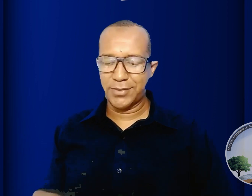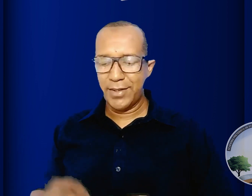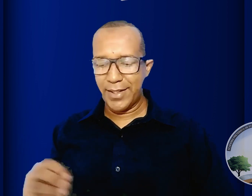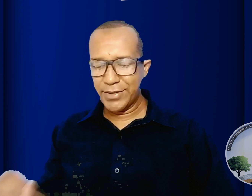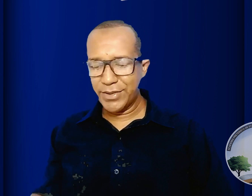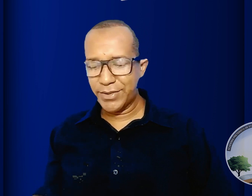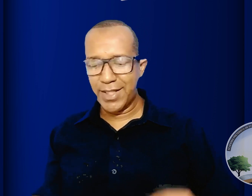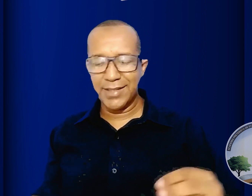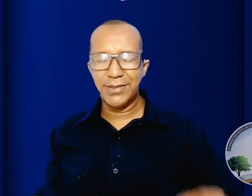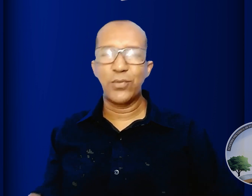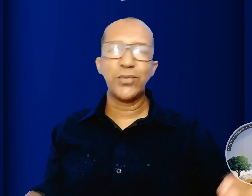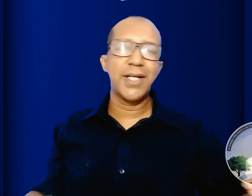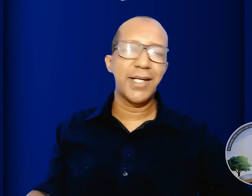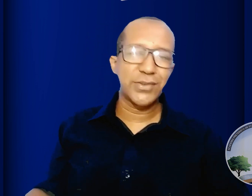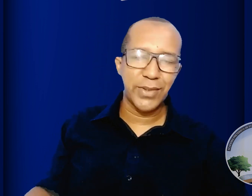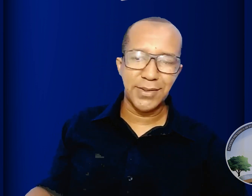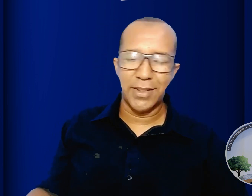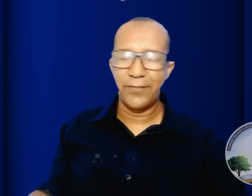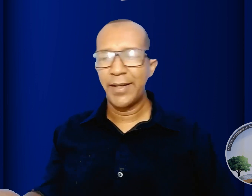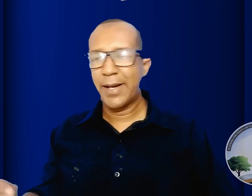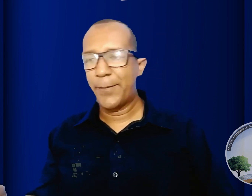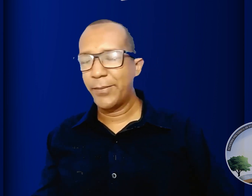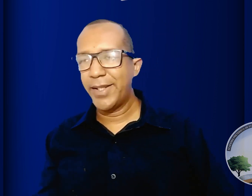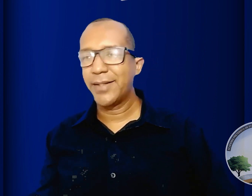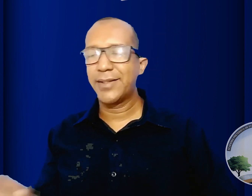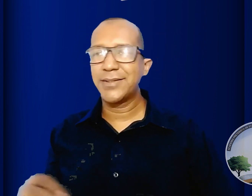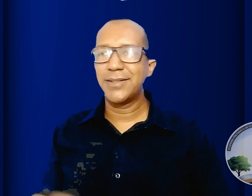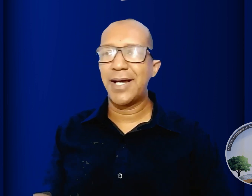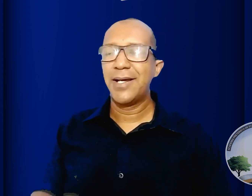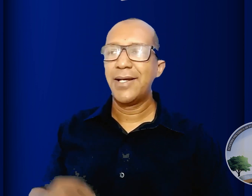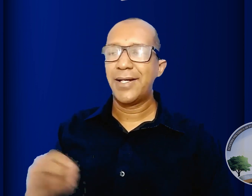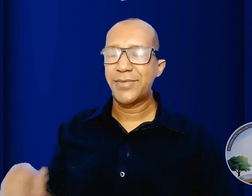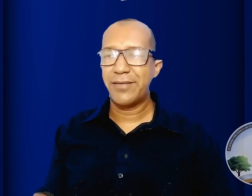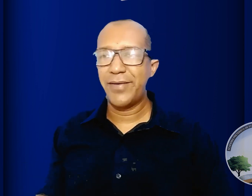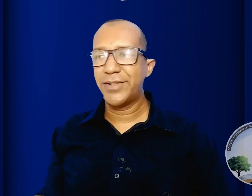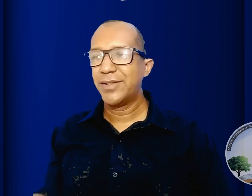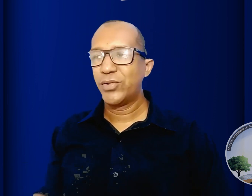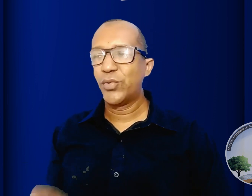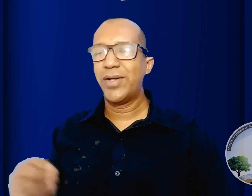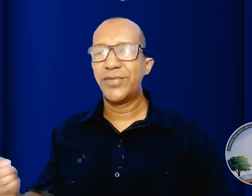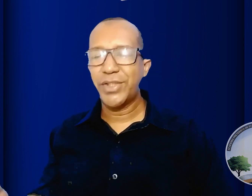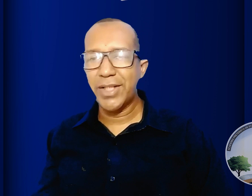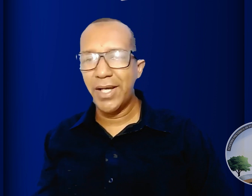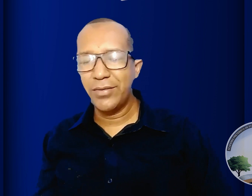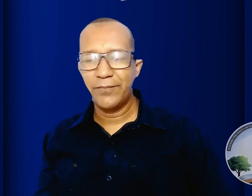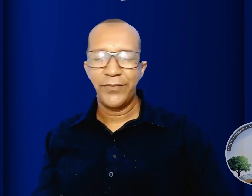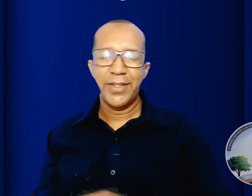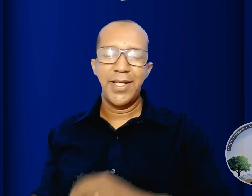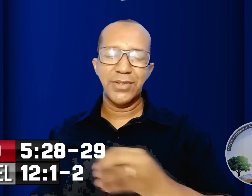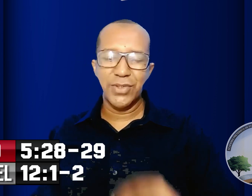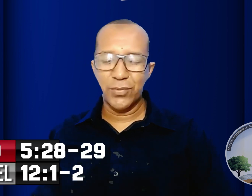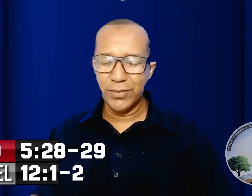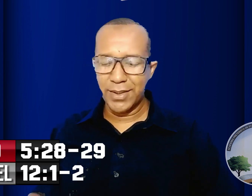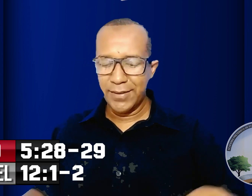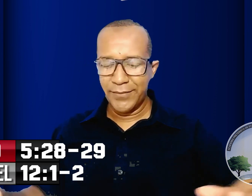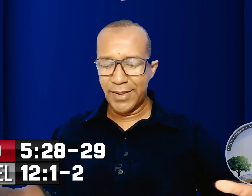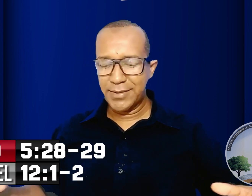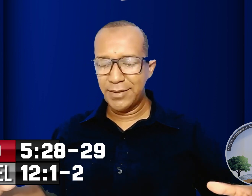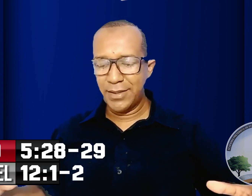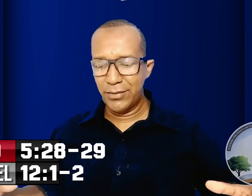registra a segunda ressurreição a primeira que se dá através do evangelho e a segunda que se deu